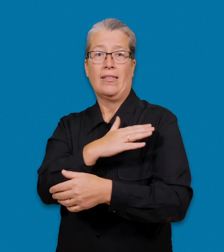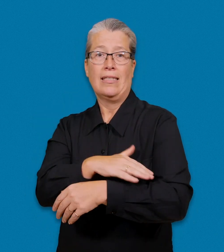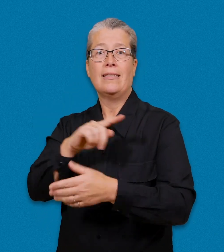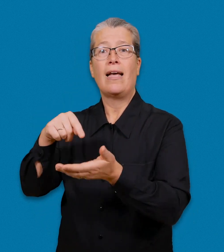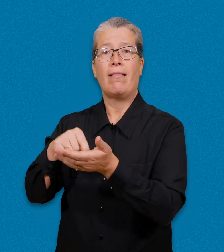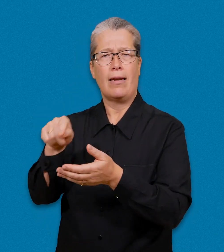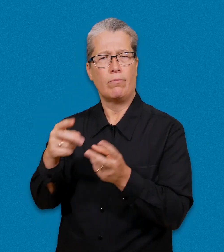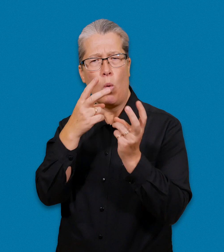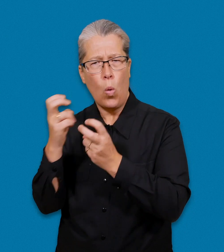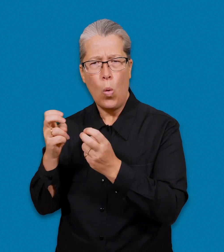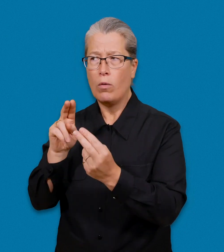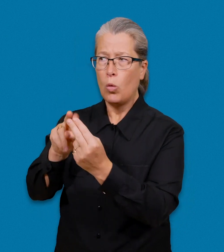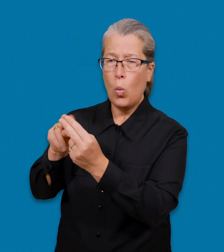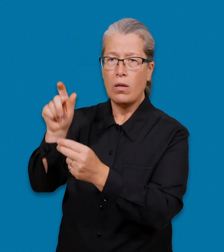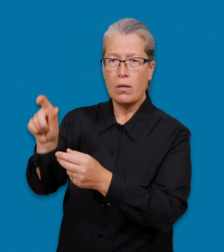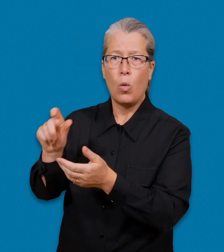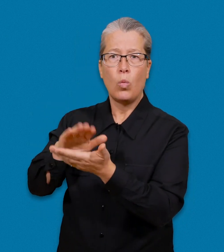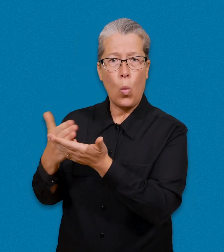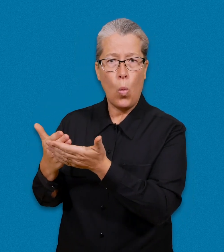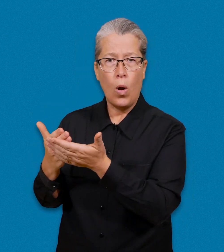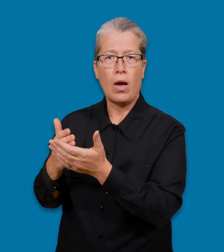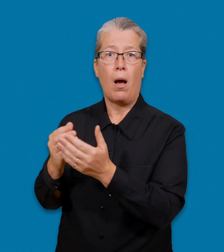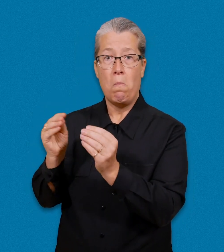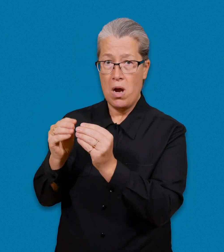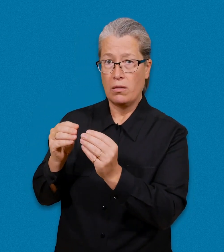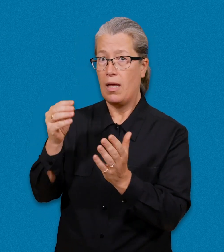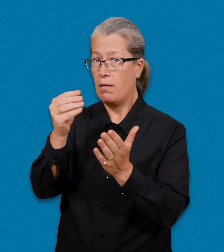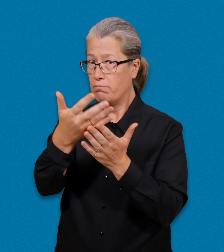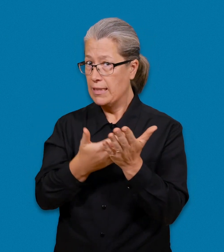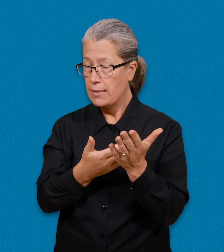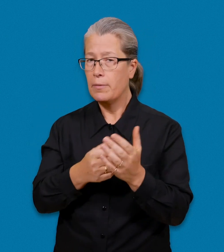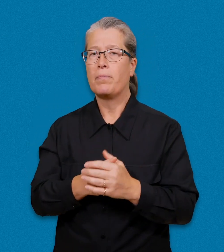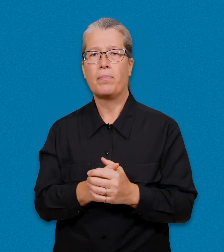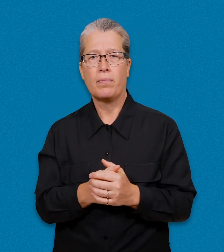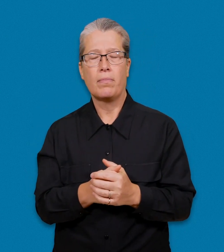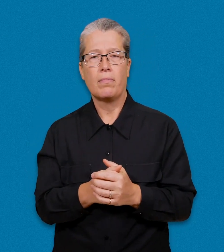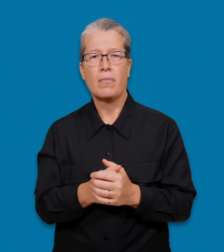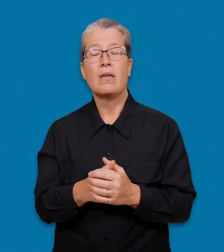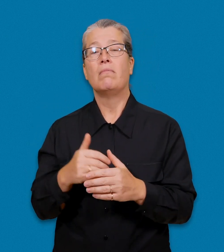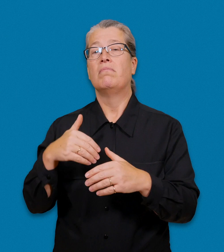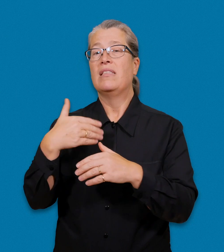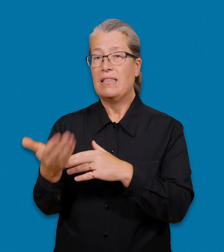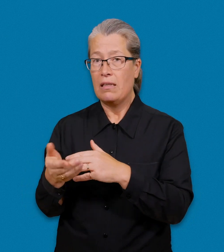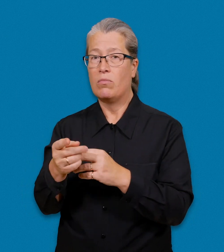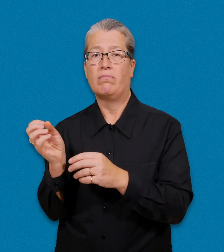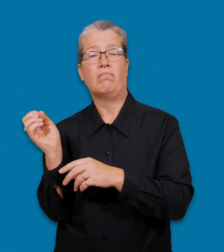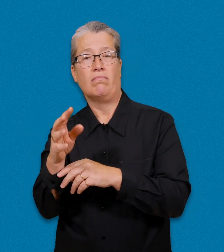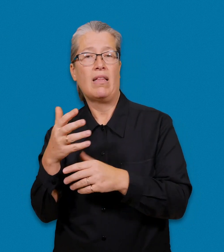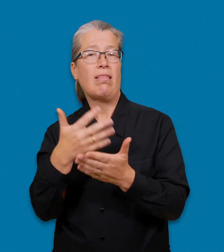Centret för tolktjänst för personer med funktionsnedsättning kontrollerar med de föreslagna tolkarna om de är tillgängliga.